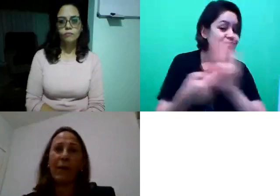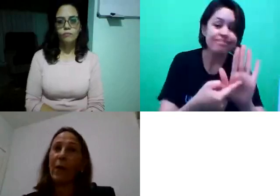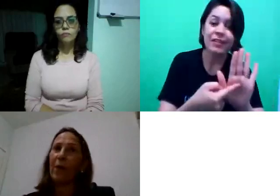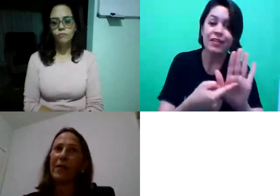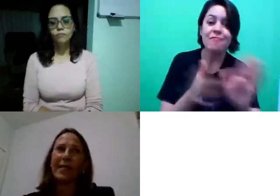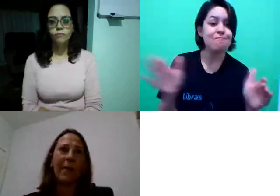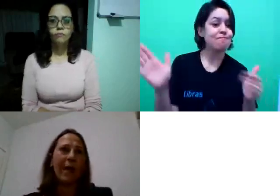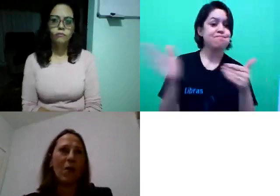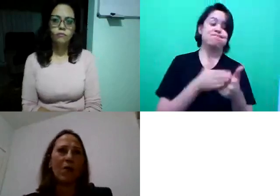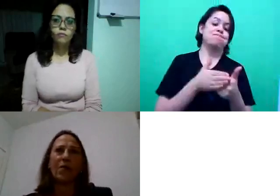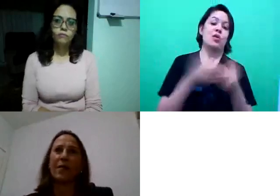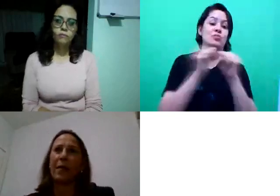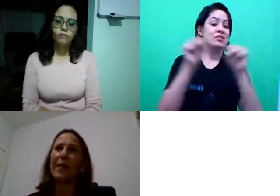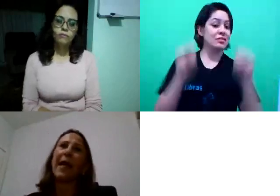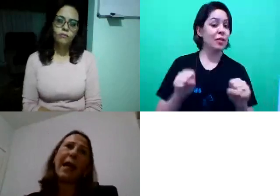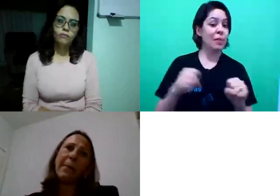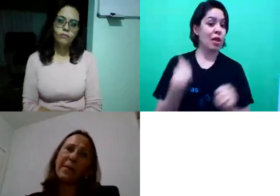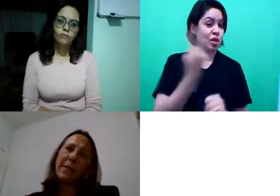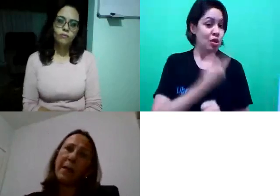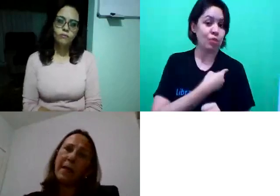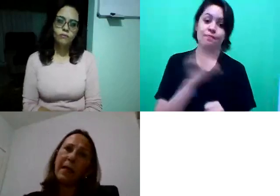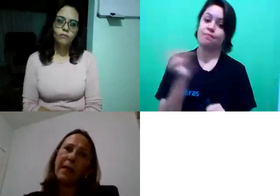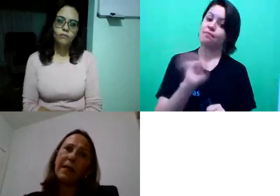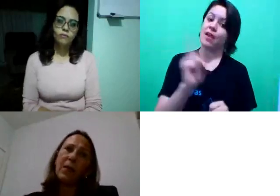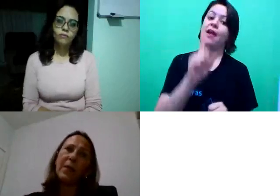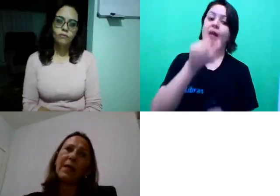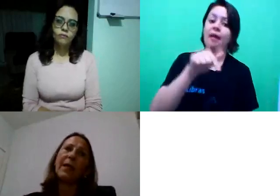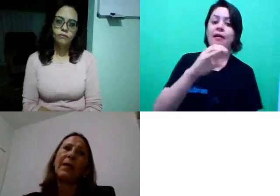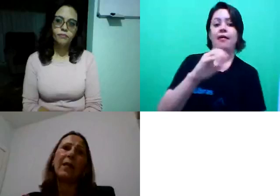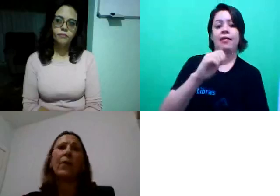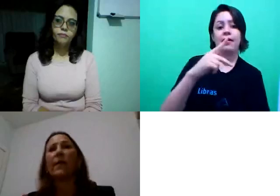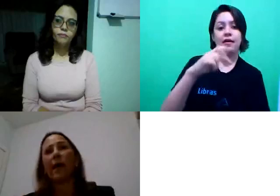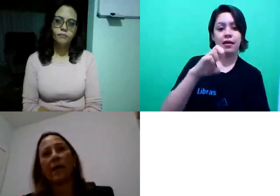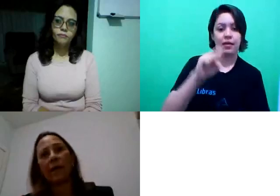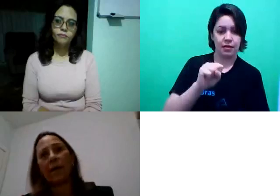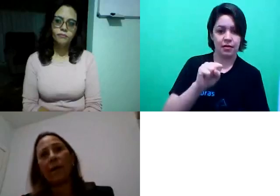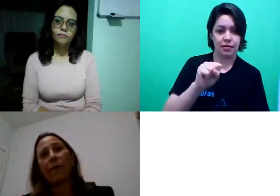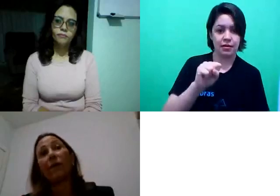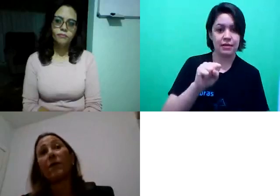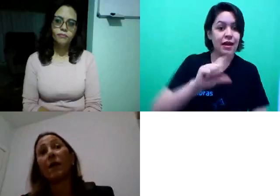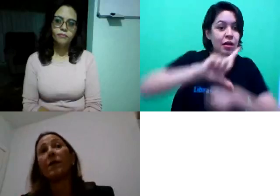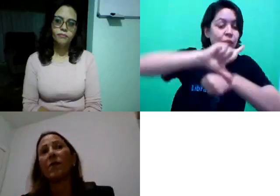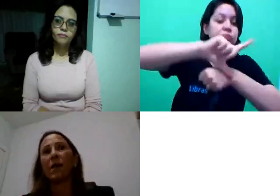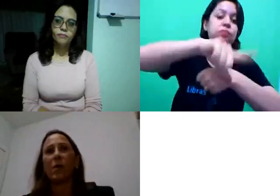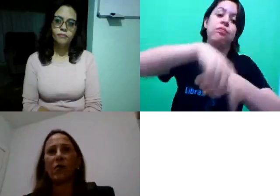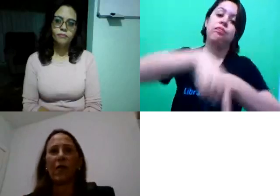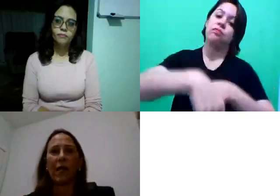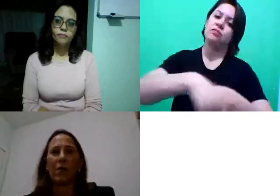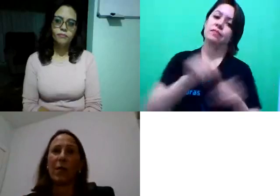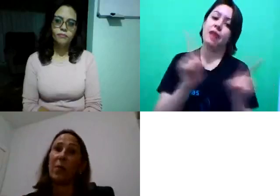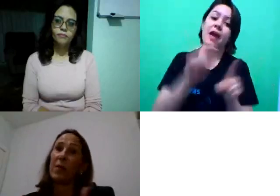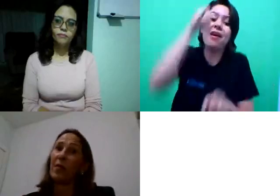não é um sistema nosso, é um sistema da CAPES. Então, assim, não atrasem, para vocês não serem